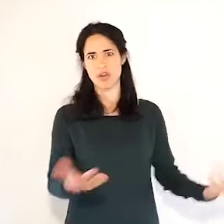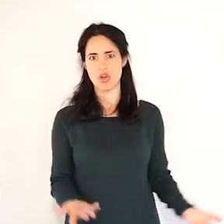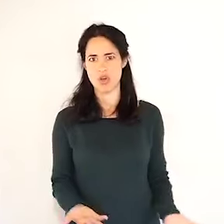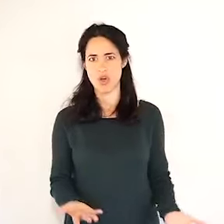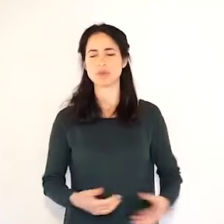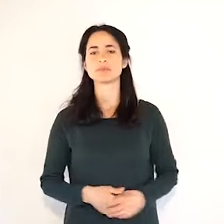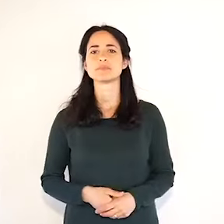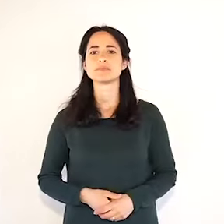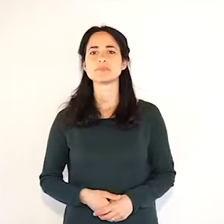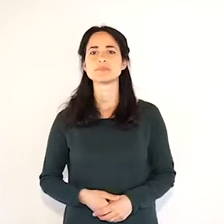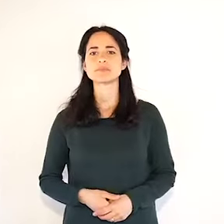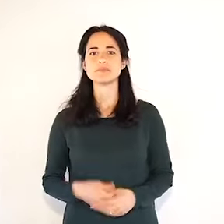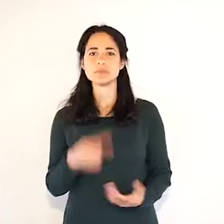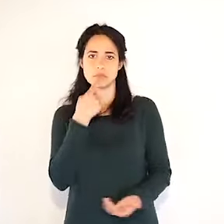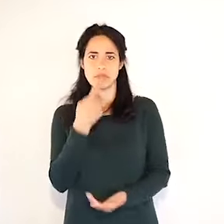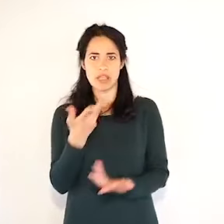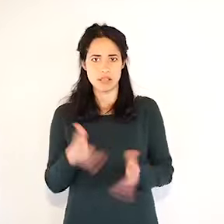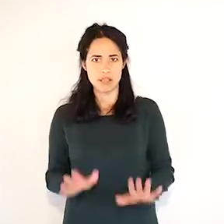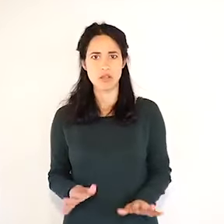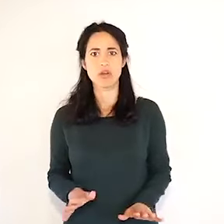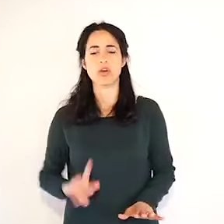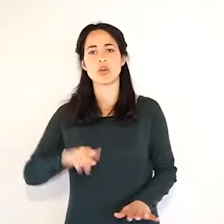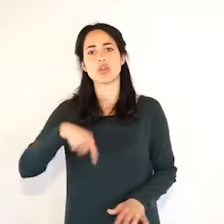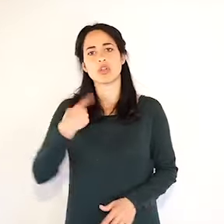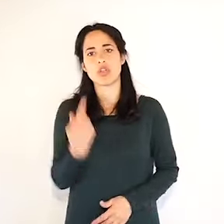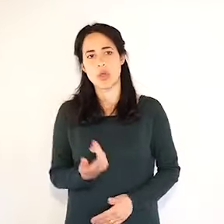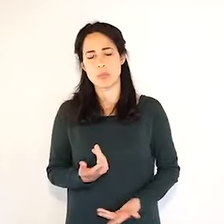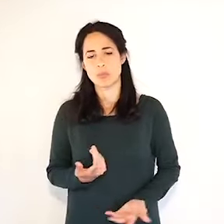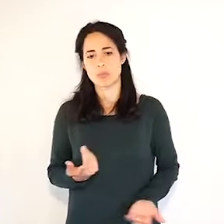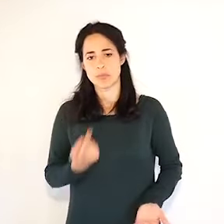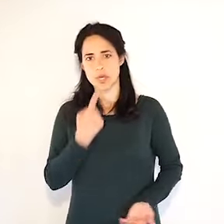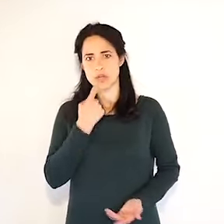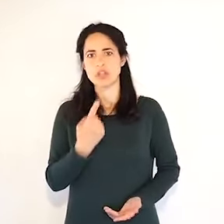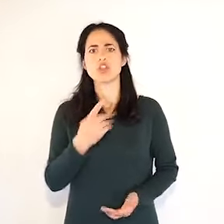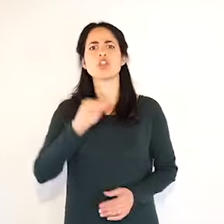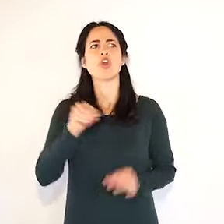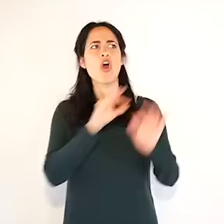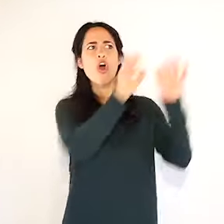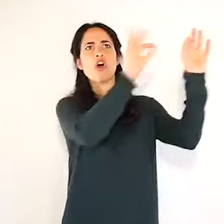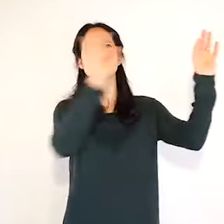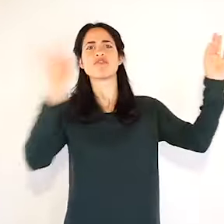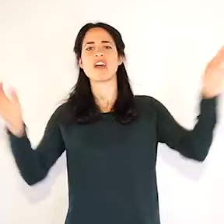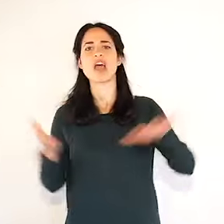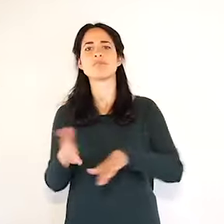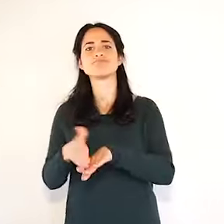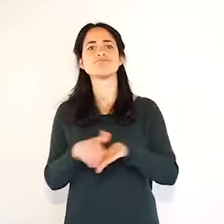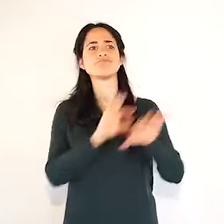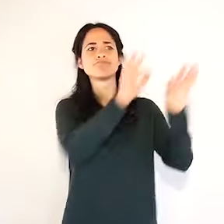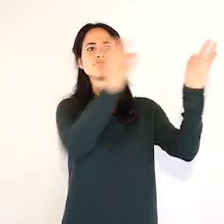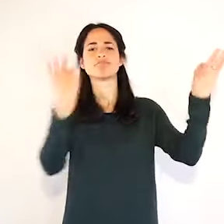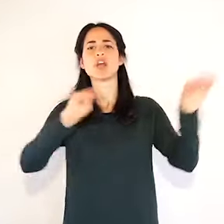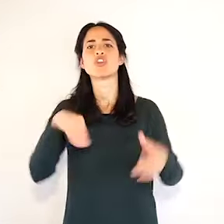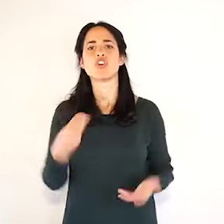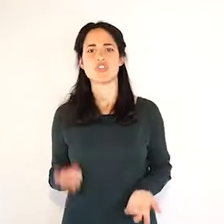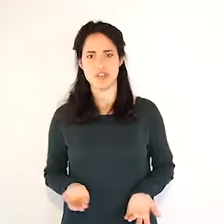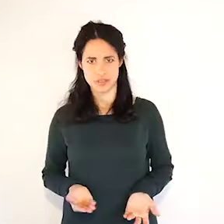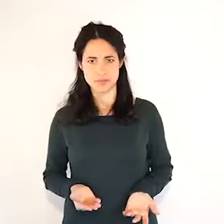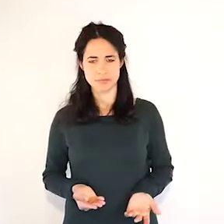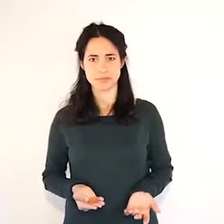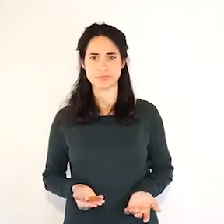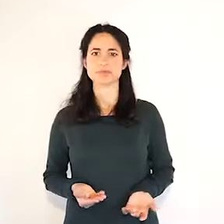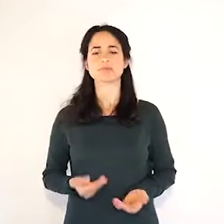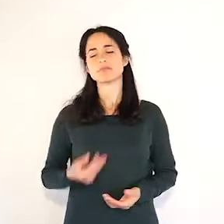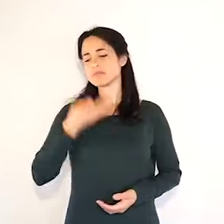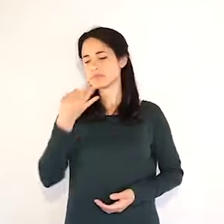vi dico naturalmente dove i decessi si sono manifestati, come sempre nelle